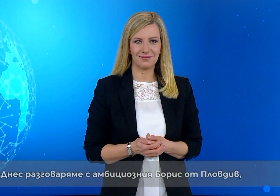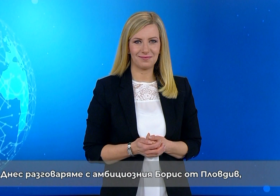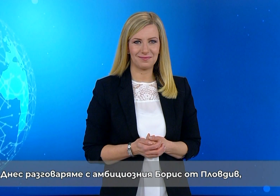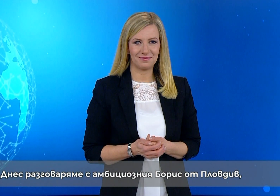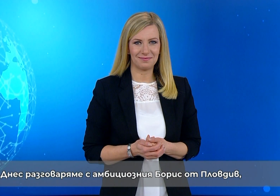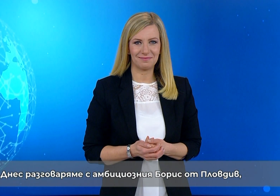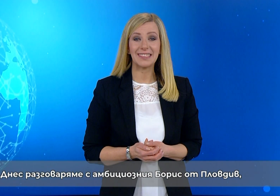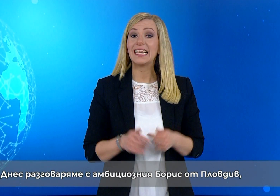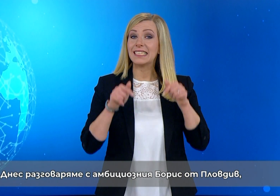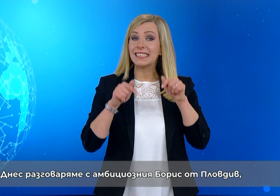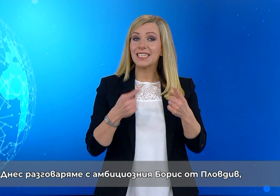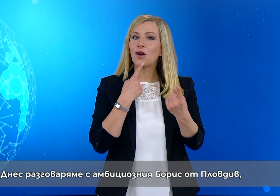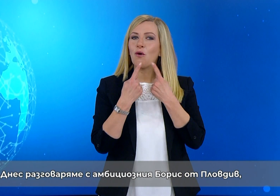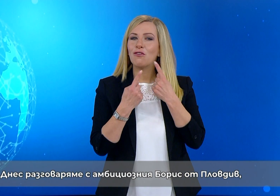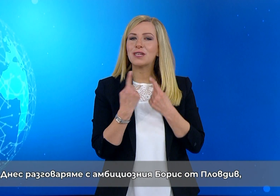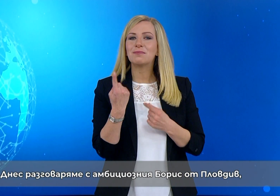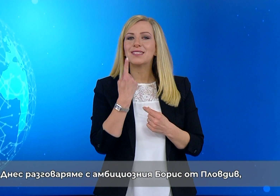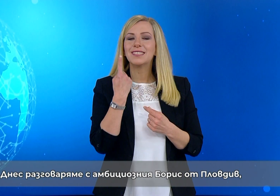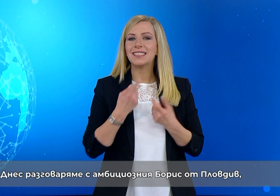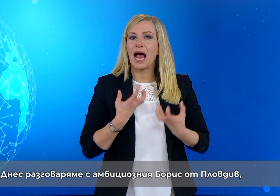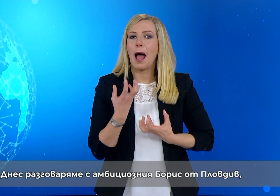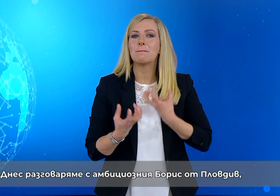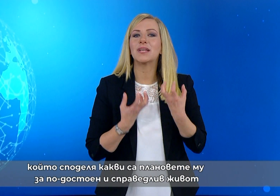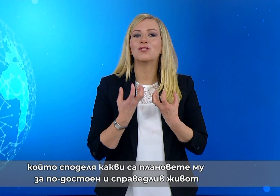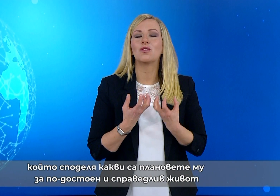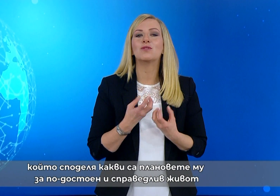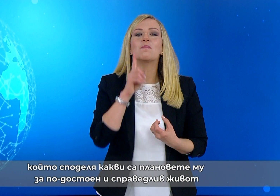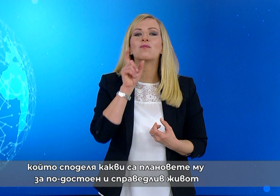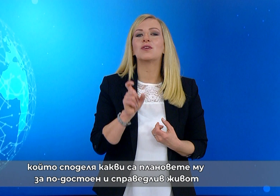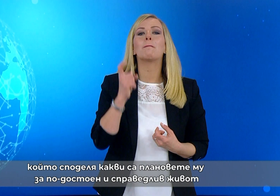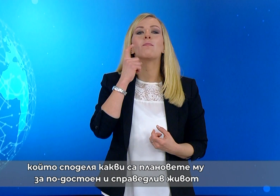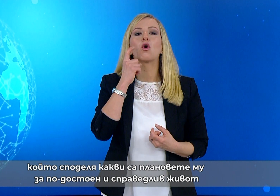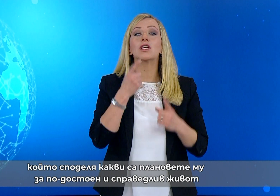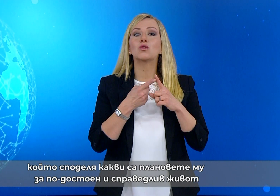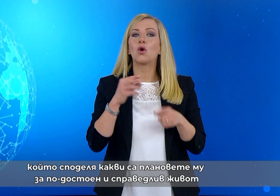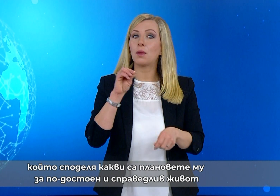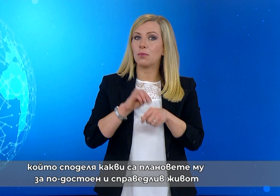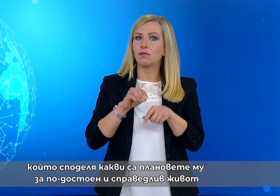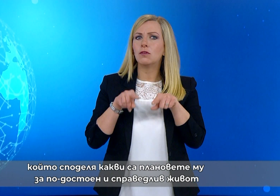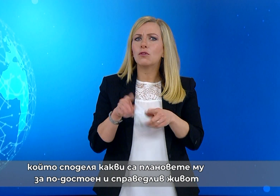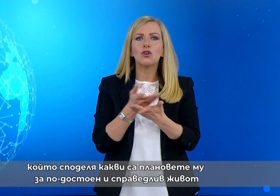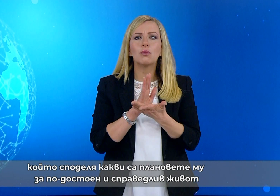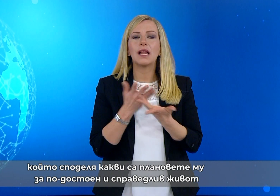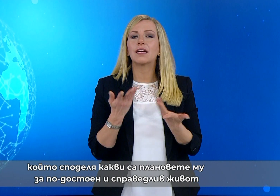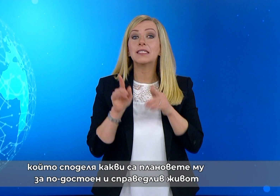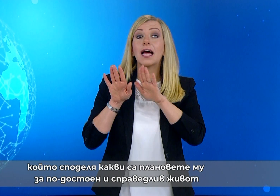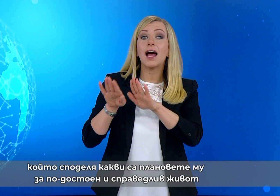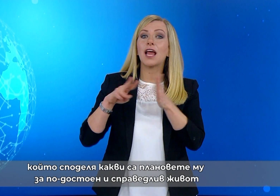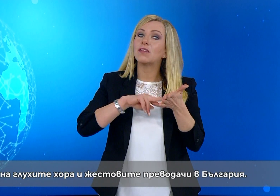Днес разговаряме с амбициозният Борис от Пловдив, който ни споделя какви са плановете му за по-достоен и справедлив живот на